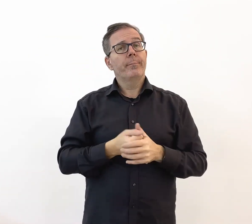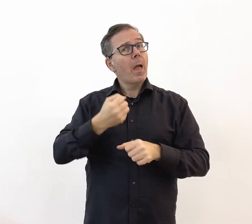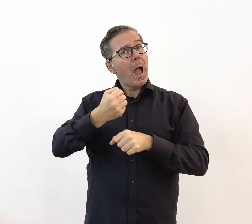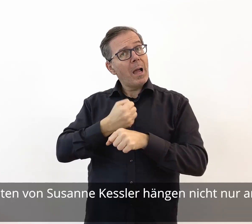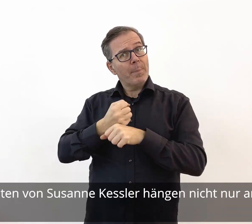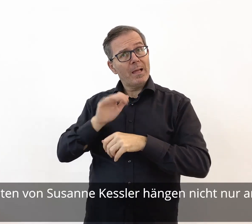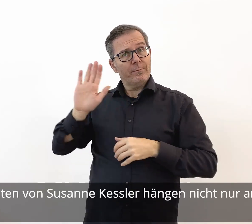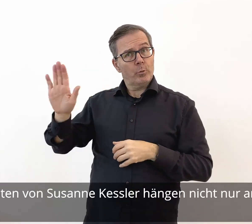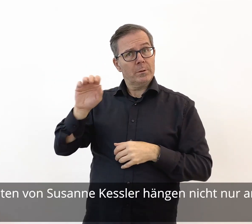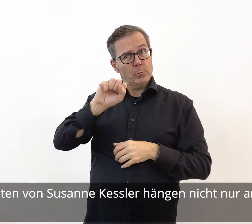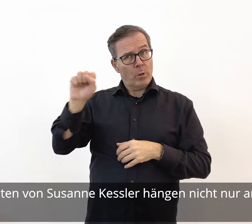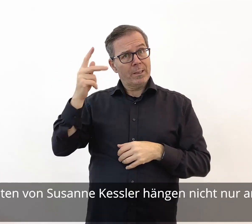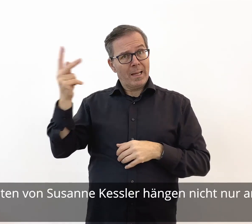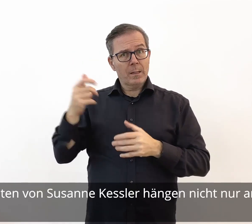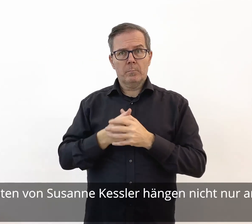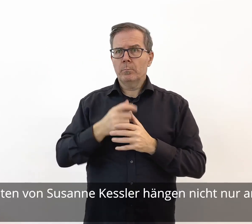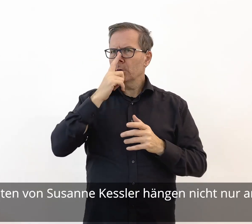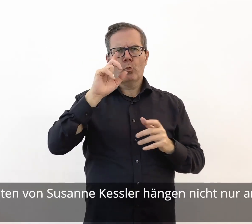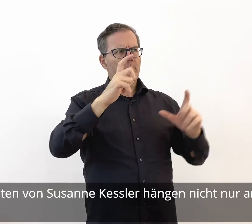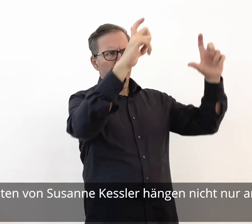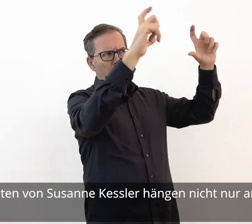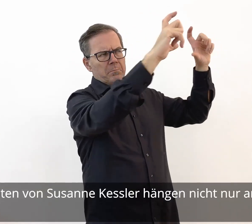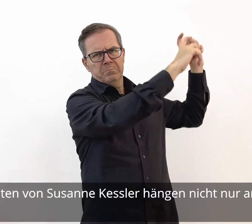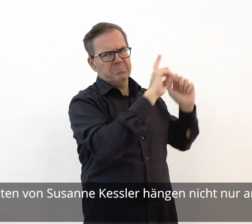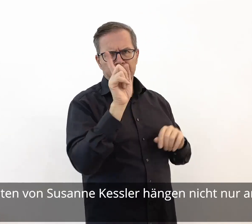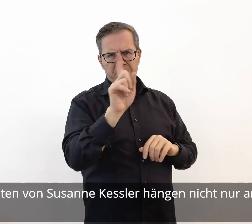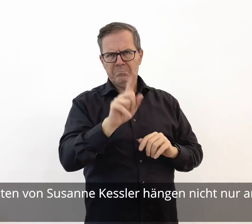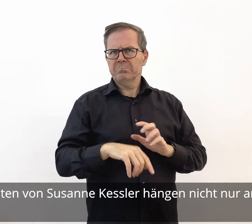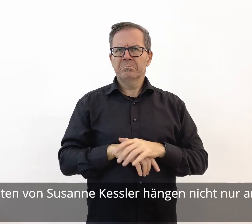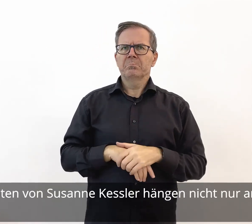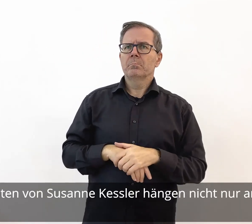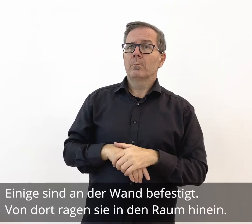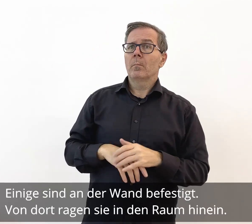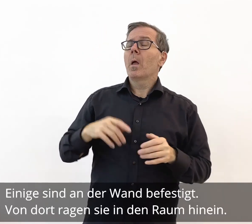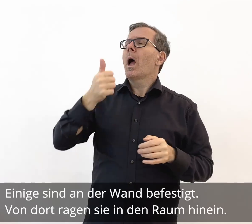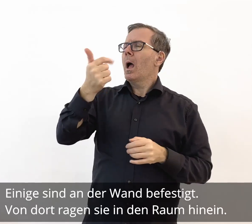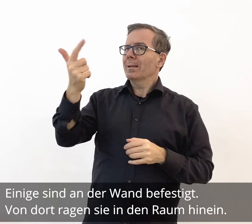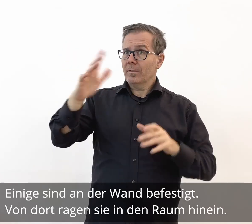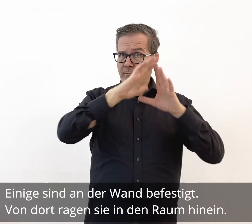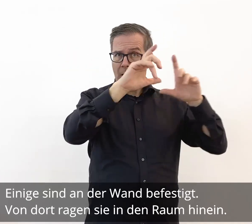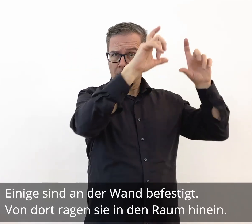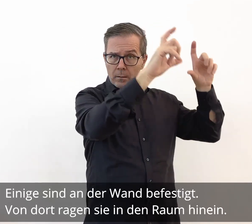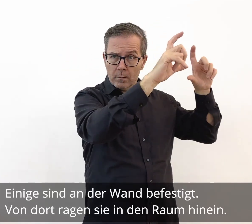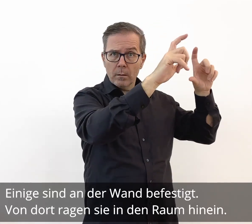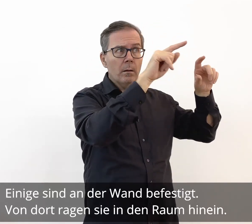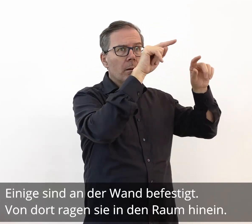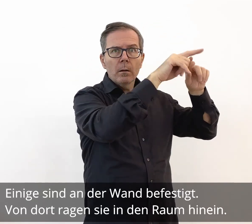Die Arbeiten von Susanne Kessler hängen nicht nur an der Wand. Einige sind an der Wand